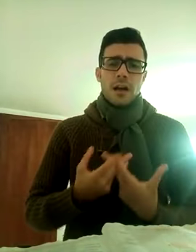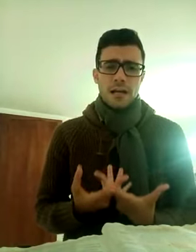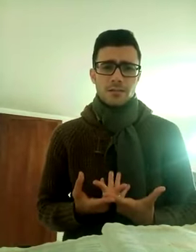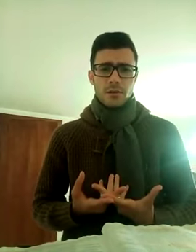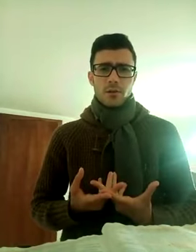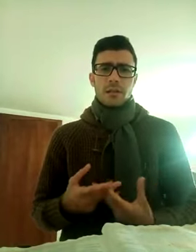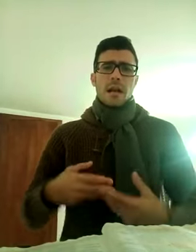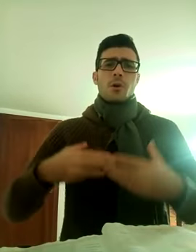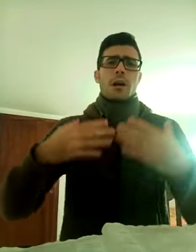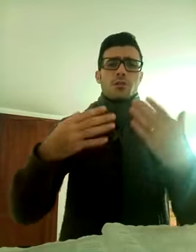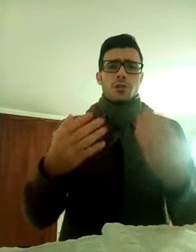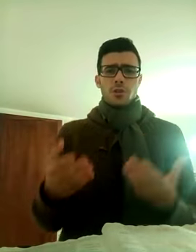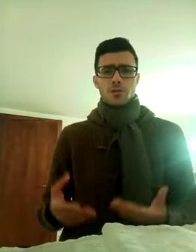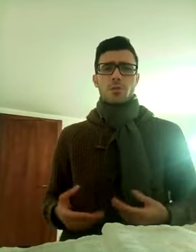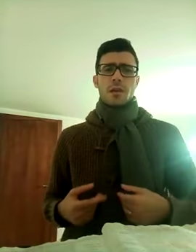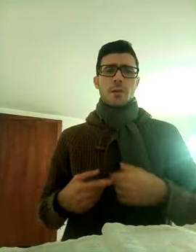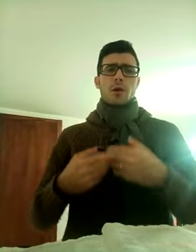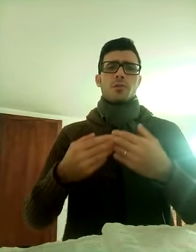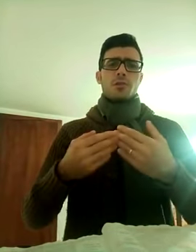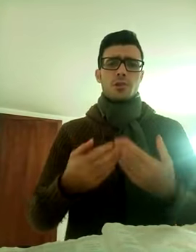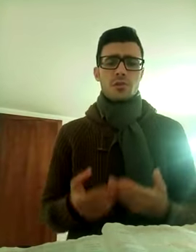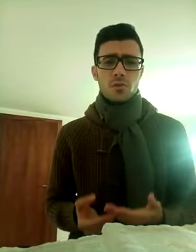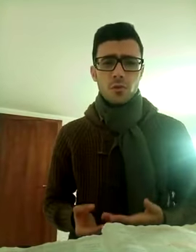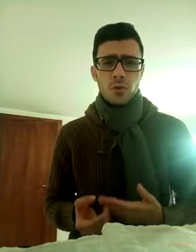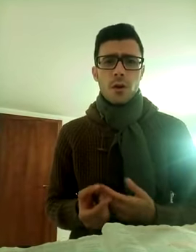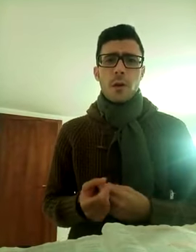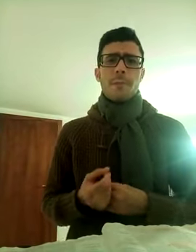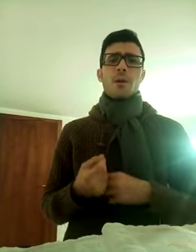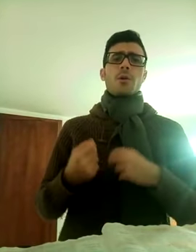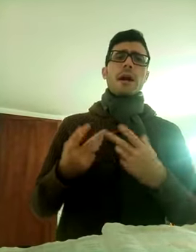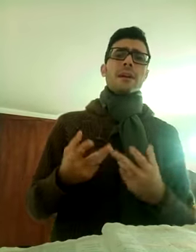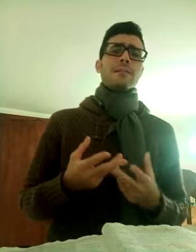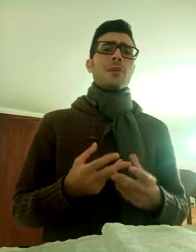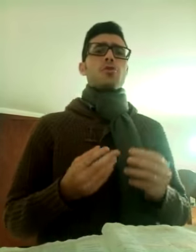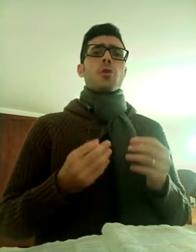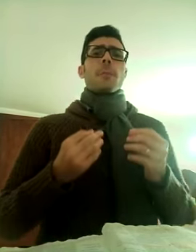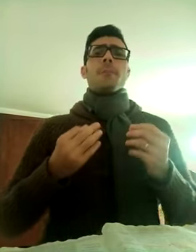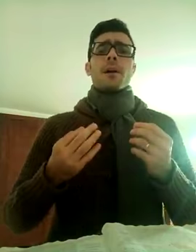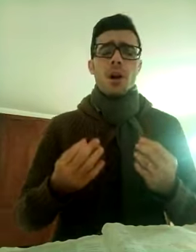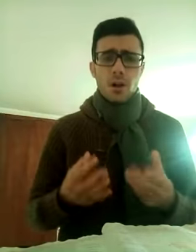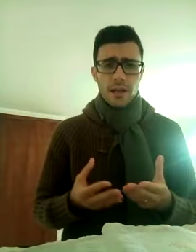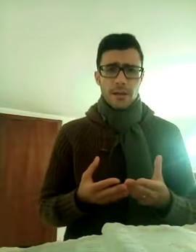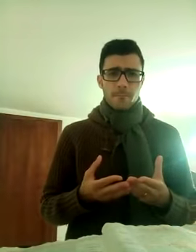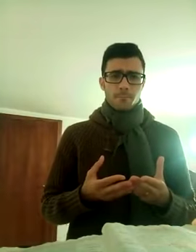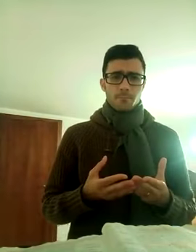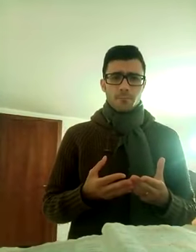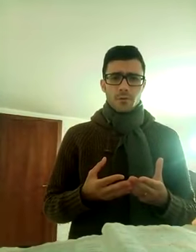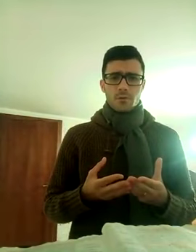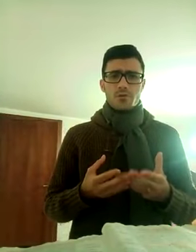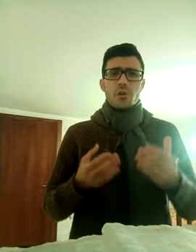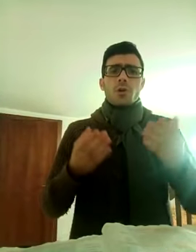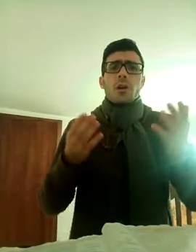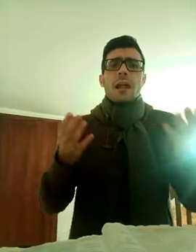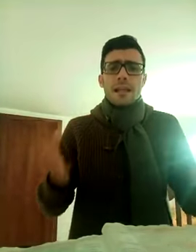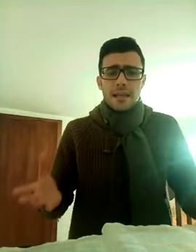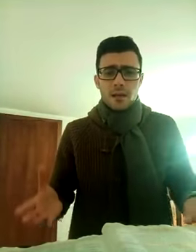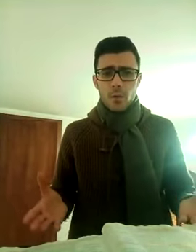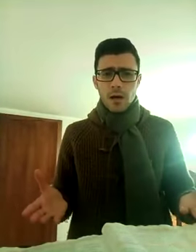cantico, innamorato di Gesù, innamorato di Gesù, ma lo cantano solo a parole, solo con la lingua,